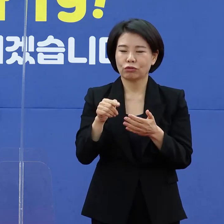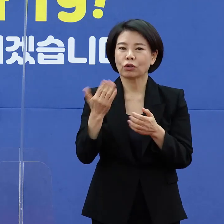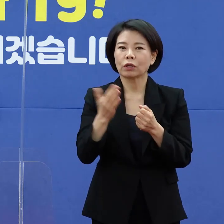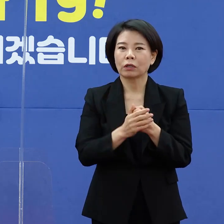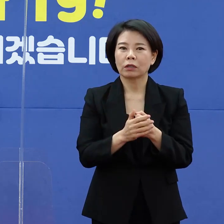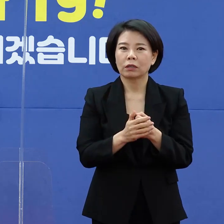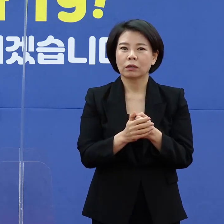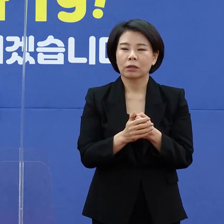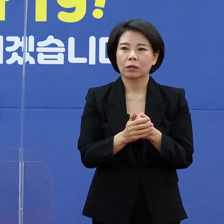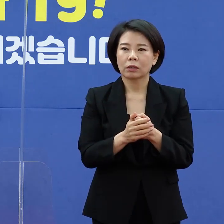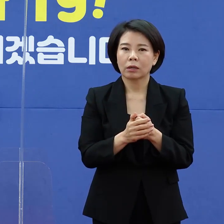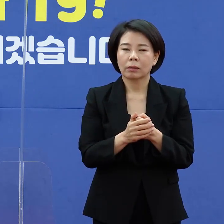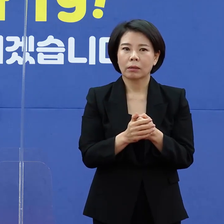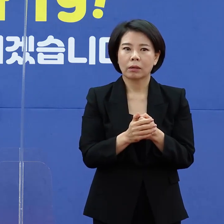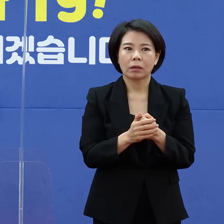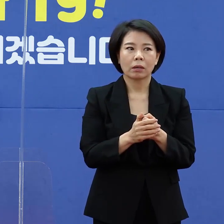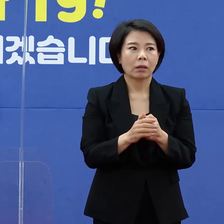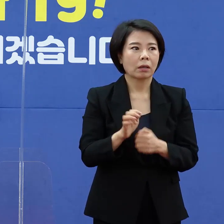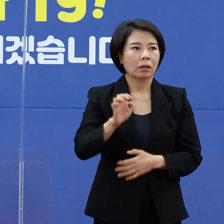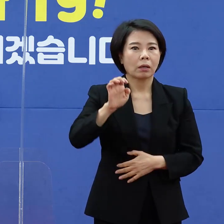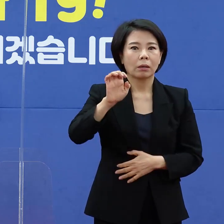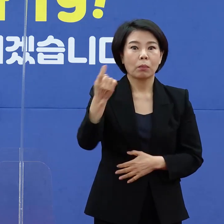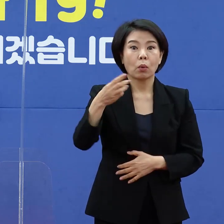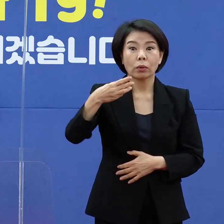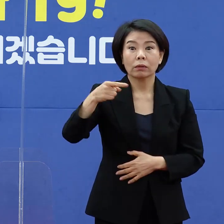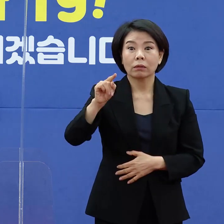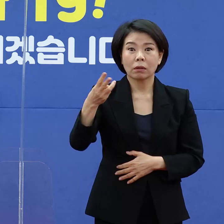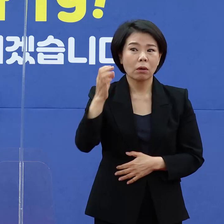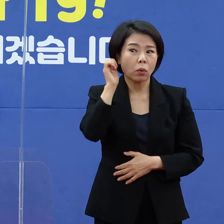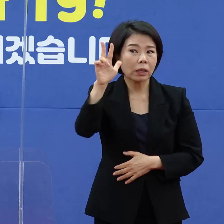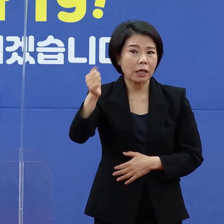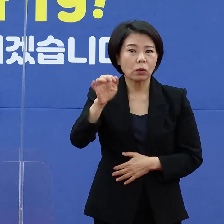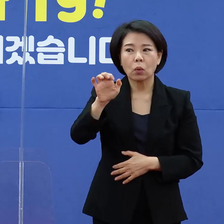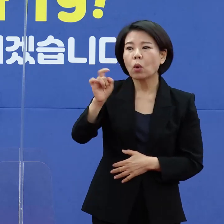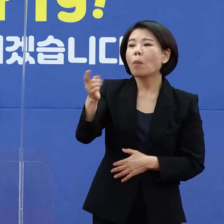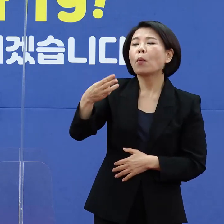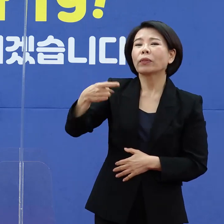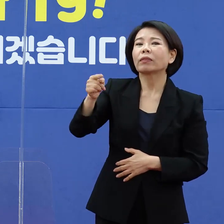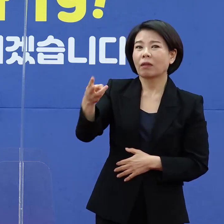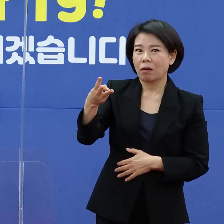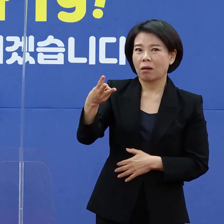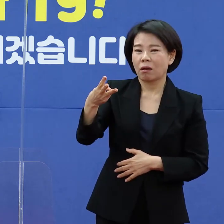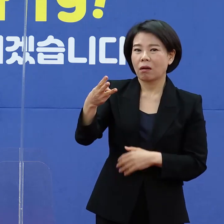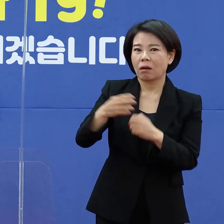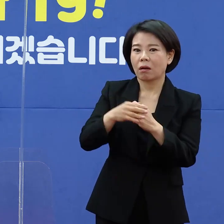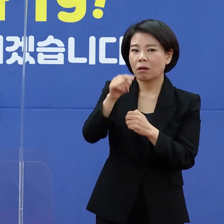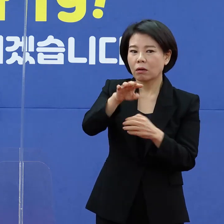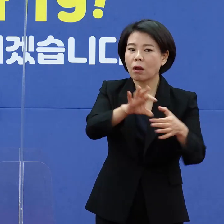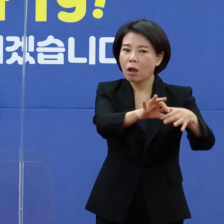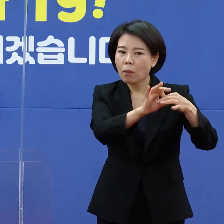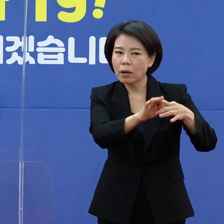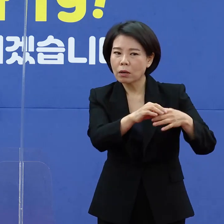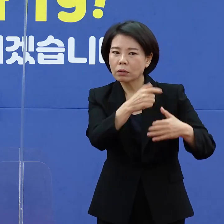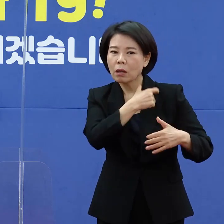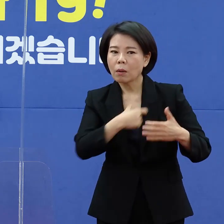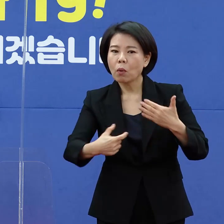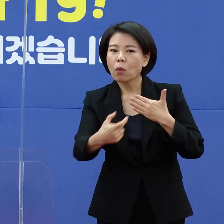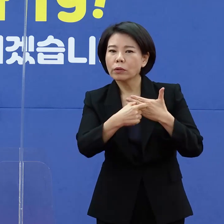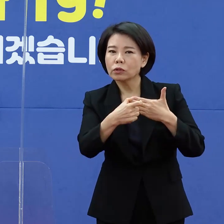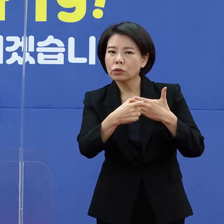포털 등 이 부분은 저희가 이제 보건소나 도예 이런